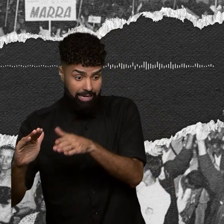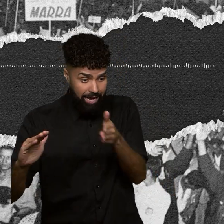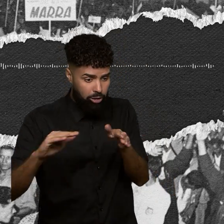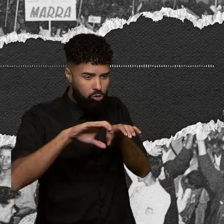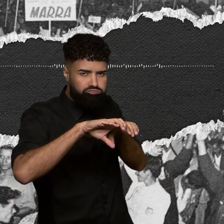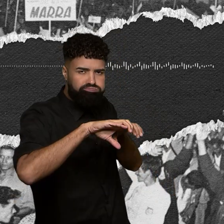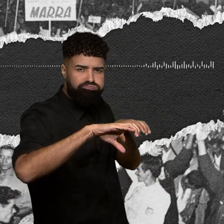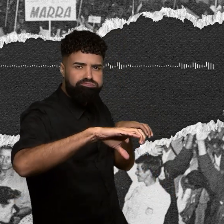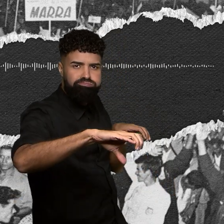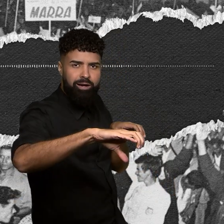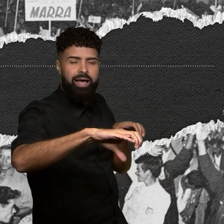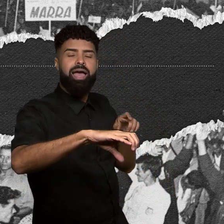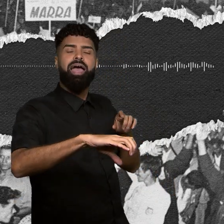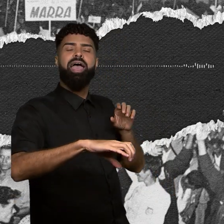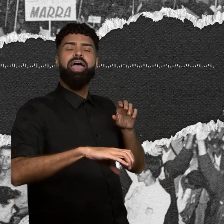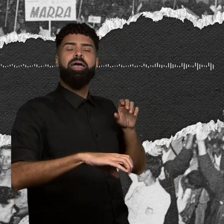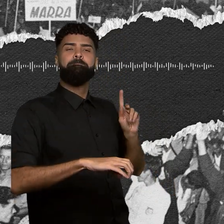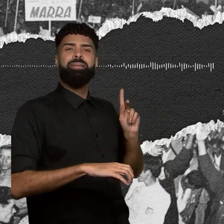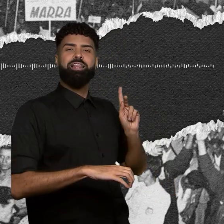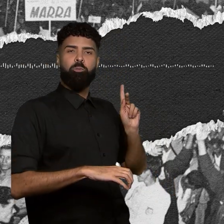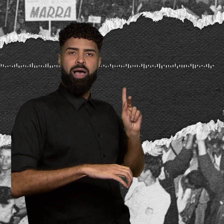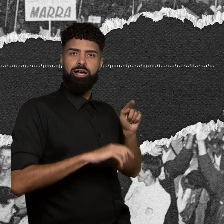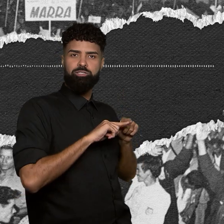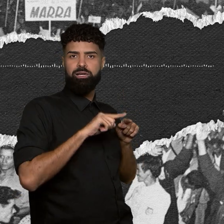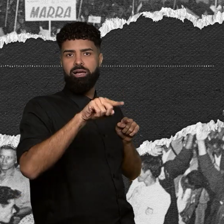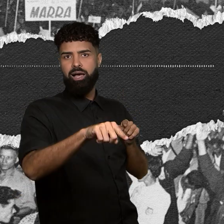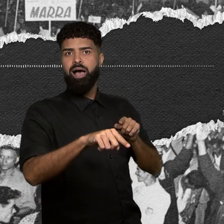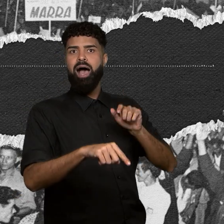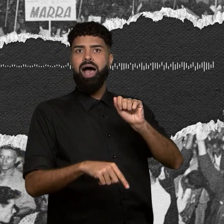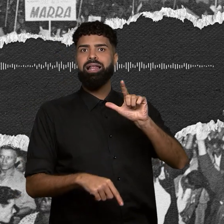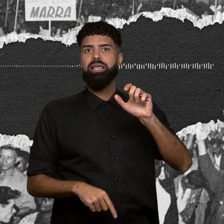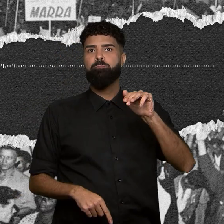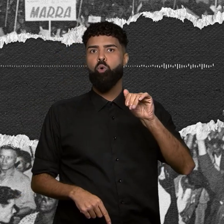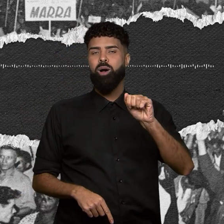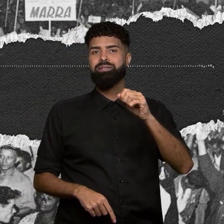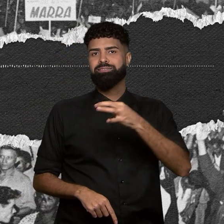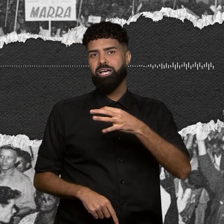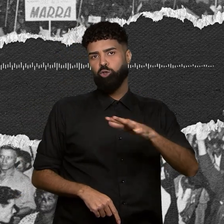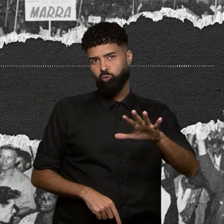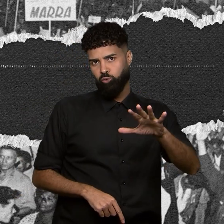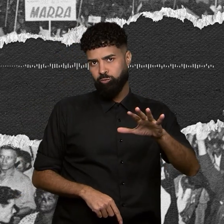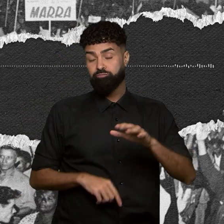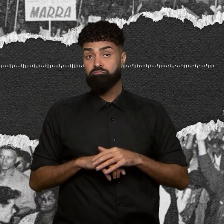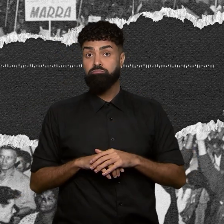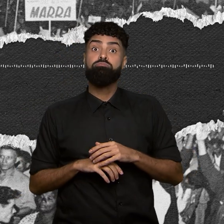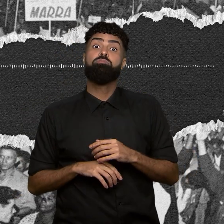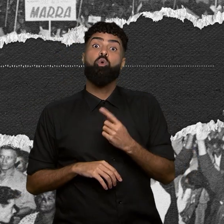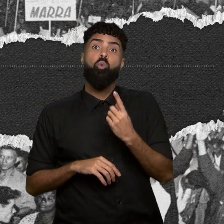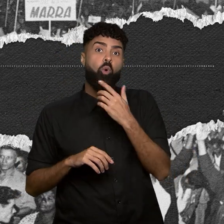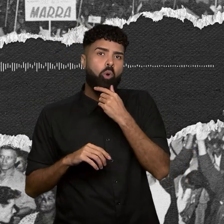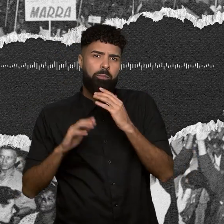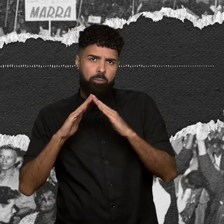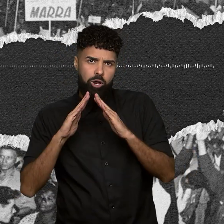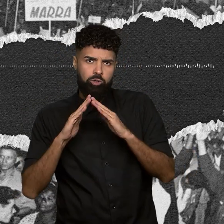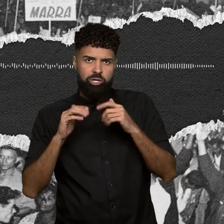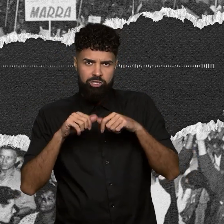Bernardes da Petrobras ao terminal da Alemoa em Santos. Um morador que estava por perto enquanto a Eliane fazia as entrevistas,